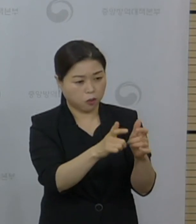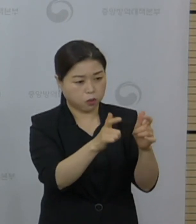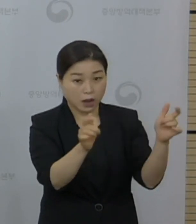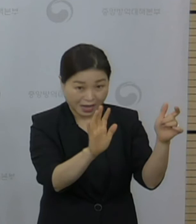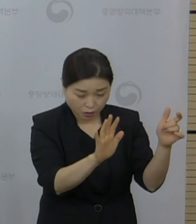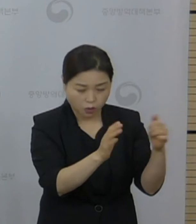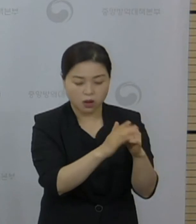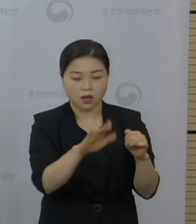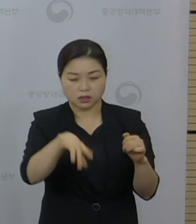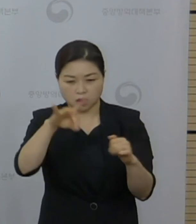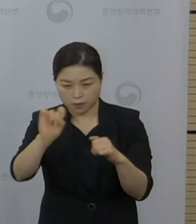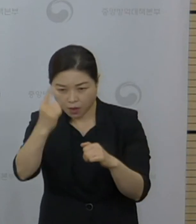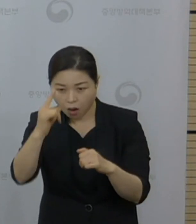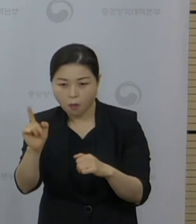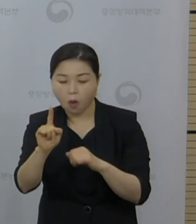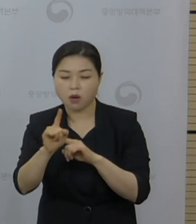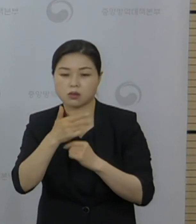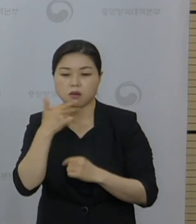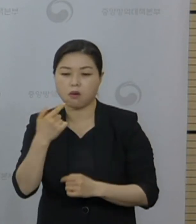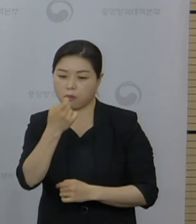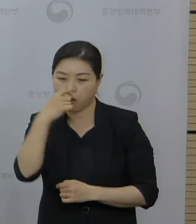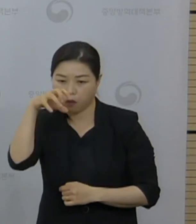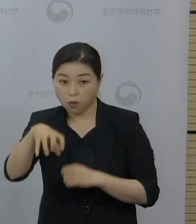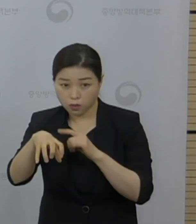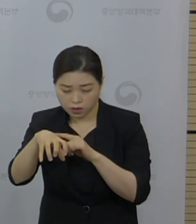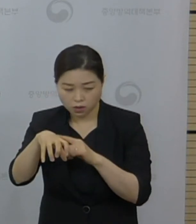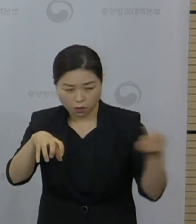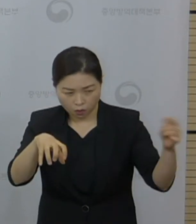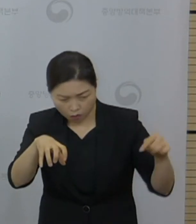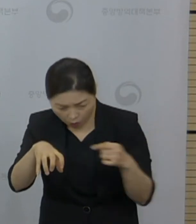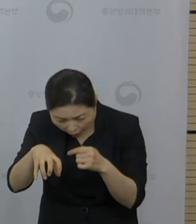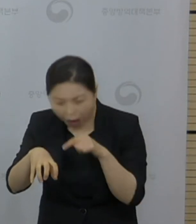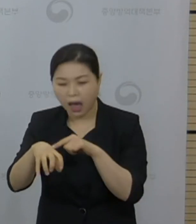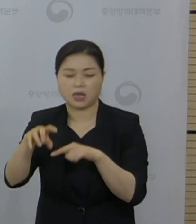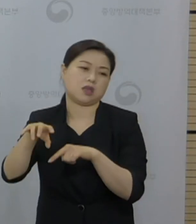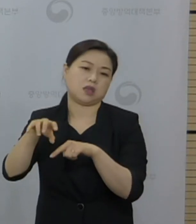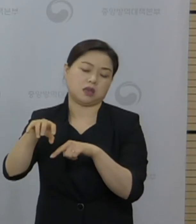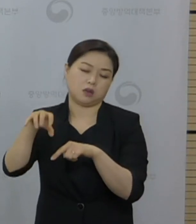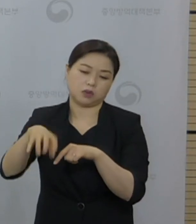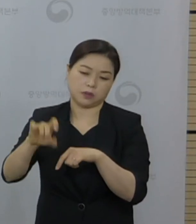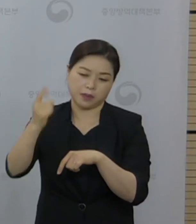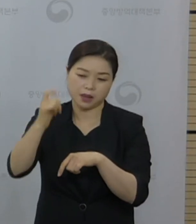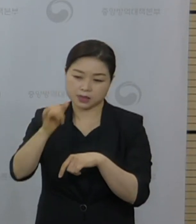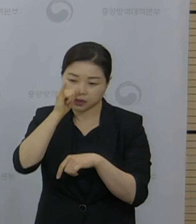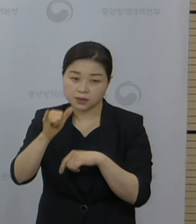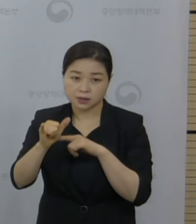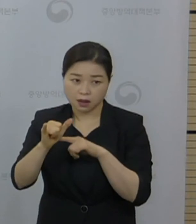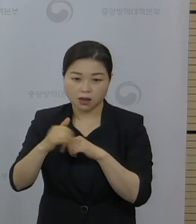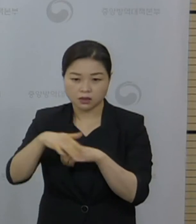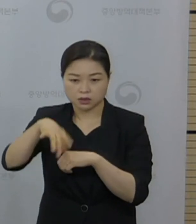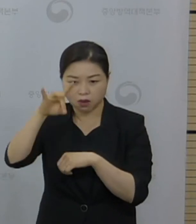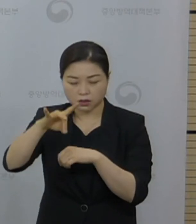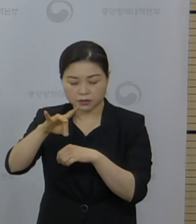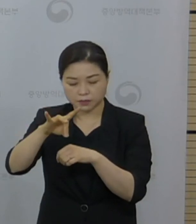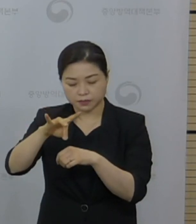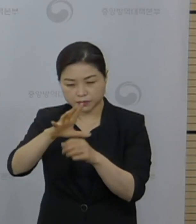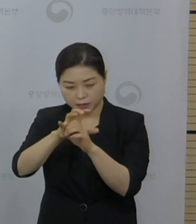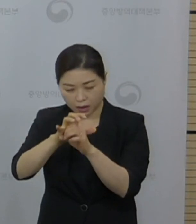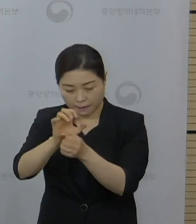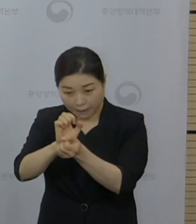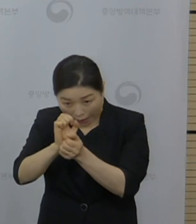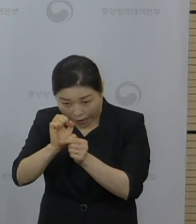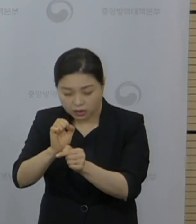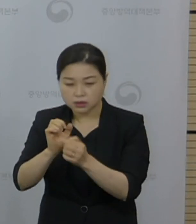영어학원부터 추적 관리를 해나갔습니다. 선행 감염자를 찾는 과정 중에 마포구